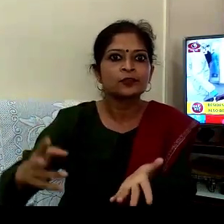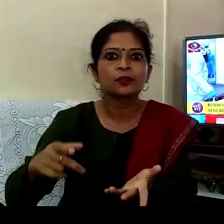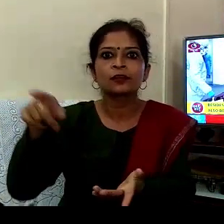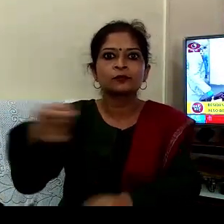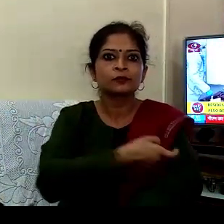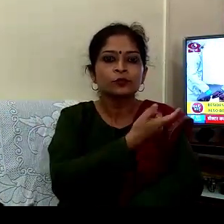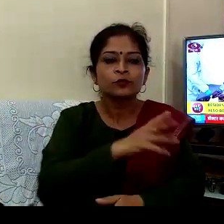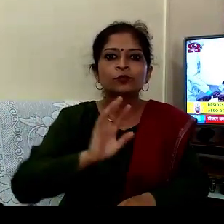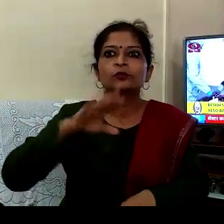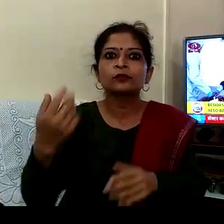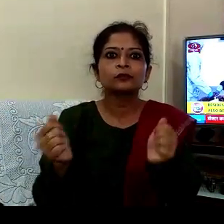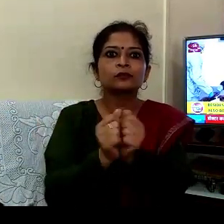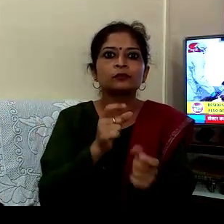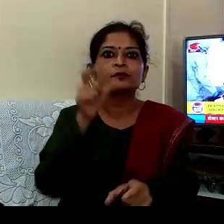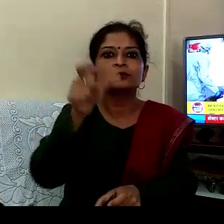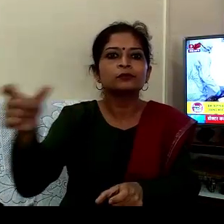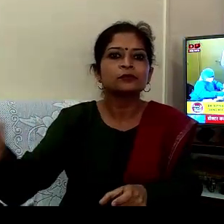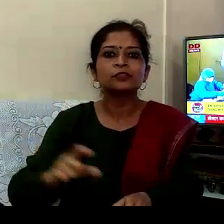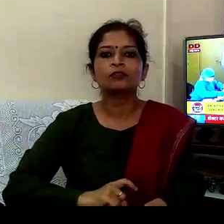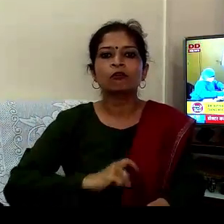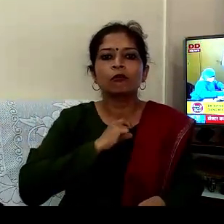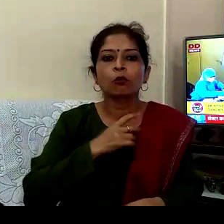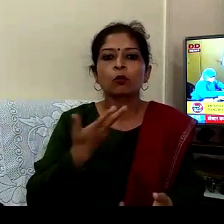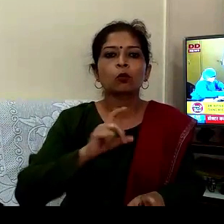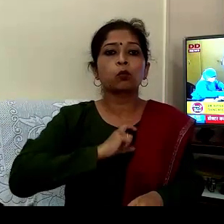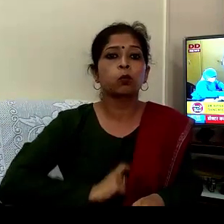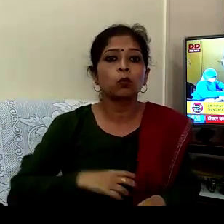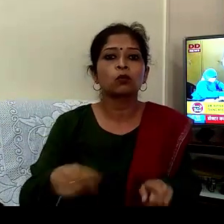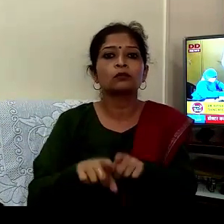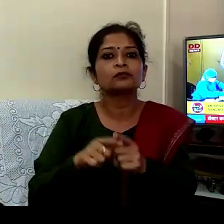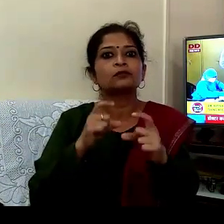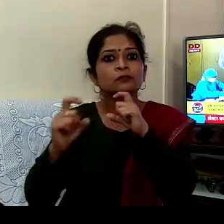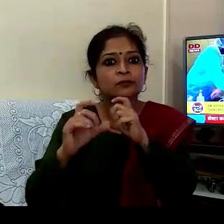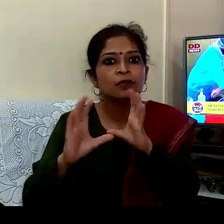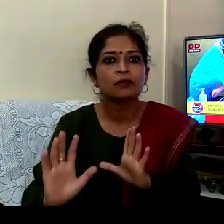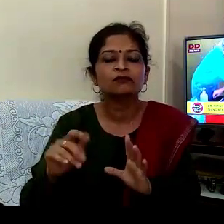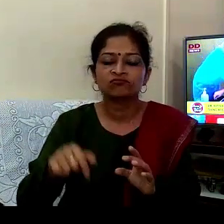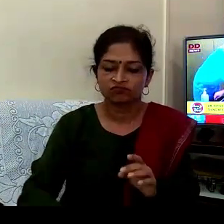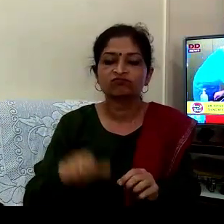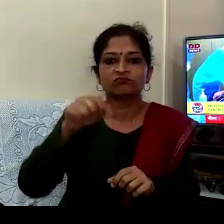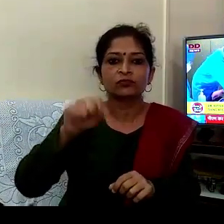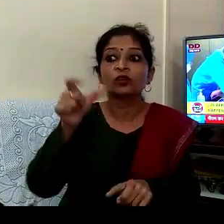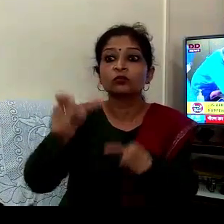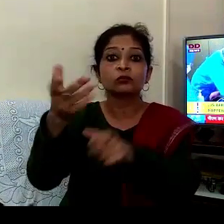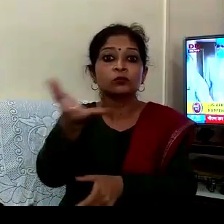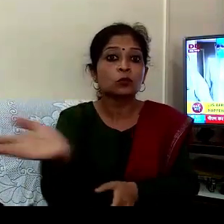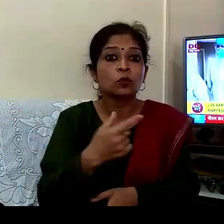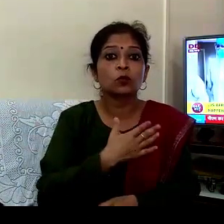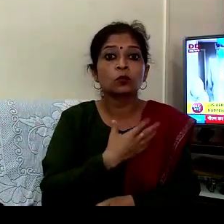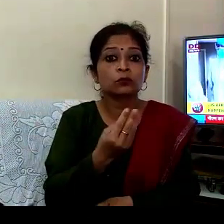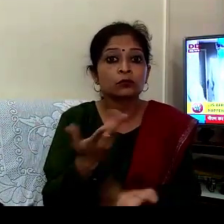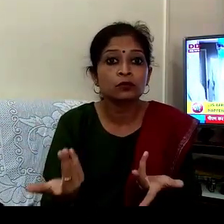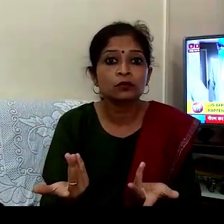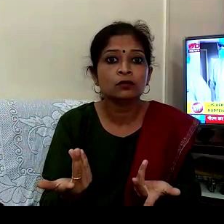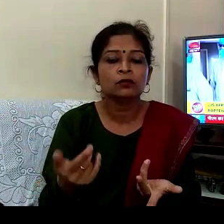مریض کی کاؤنسل بھی کرنی پڑتی ہوگی ہاں جیس سر وہ سب زیادہ جدوری چیز ہے کیونکہ مریض سن کے در جاتا ہے کہ یہ